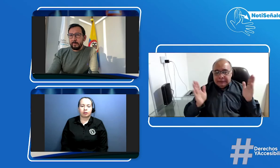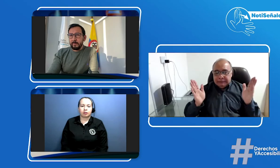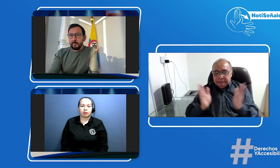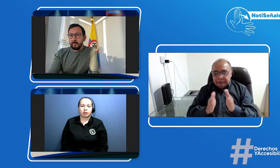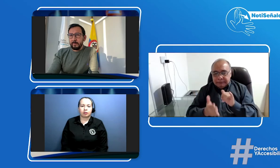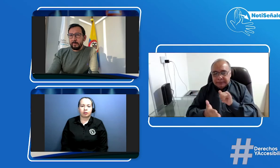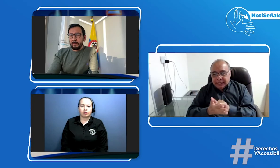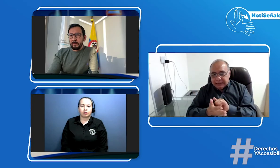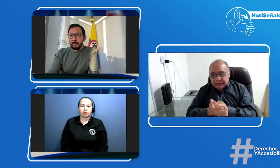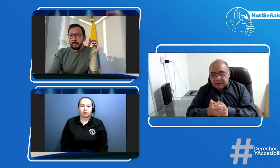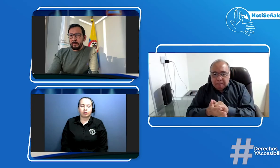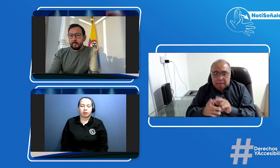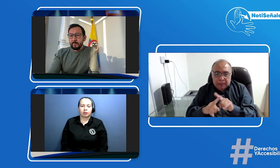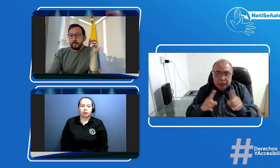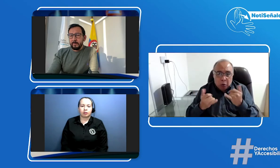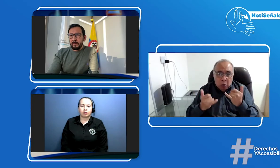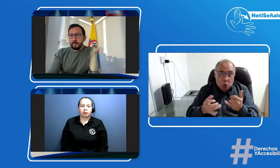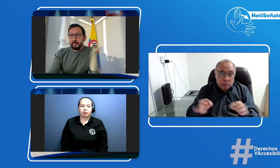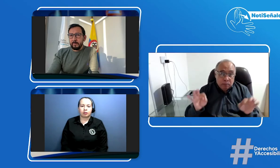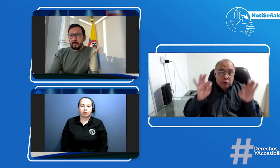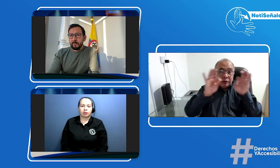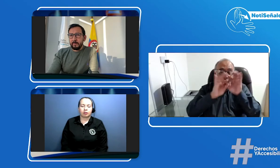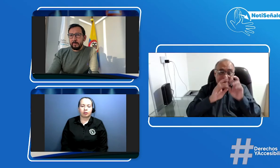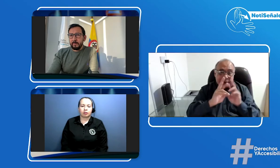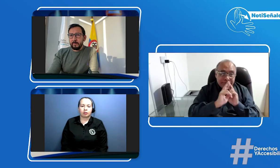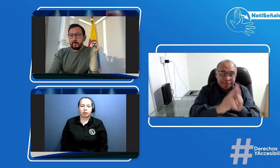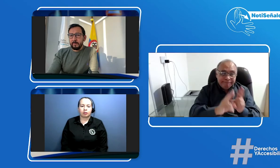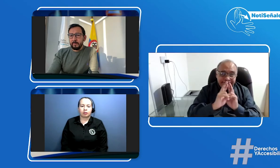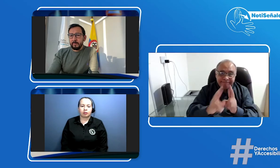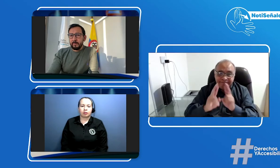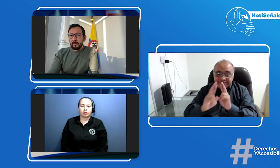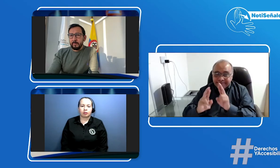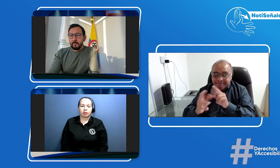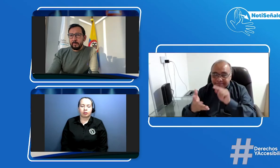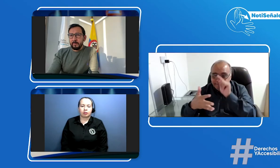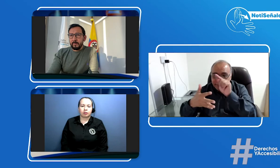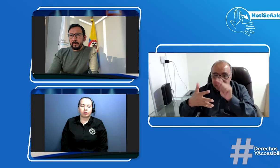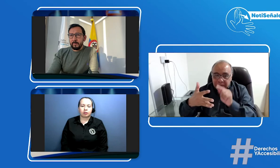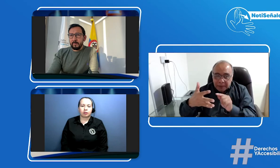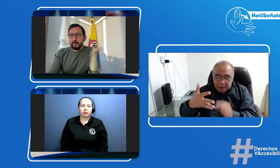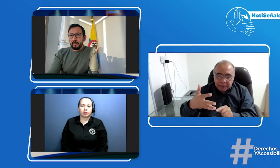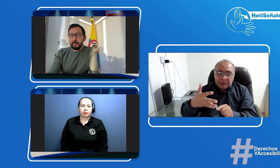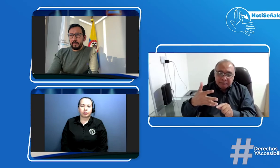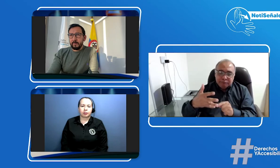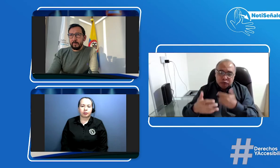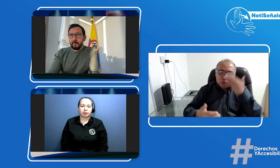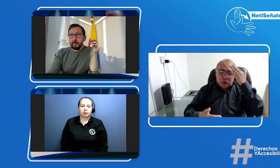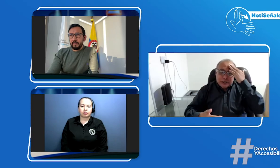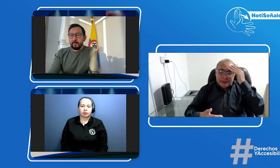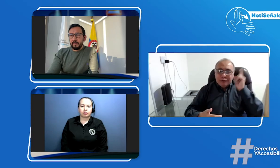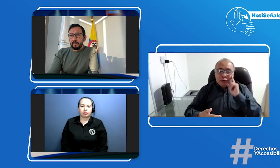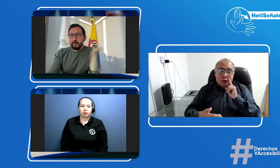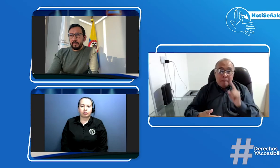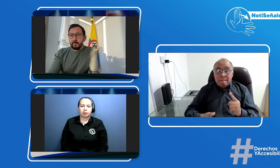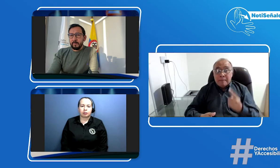probablemente volvamos a hacer un espacio nuevo para responder estas preguntas pues que nos están dejando